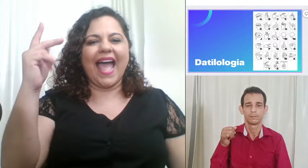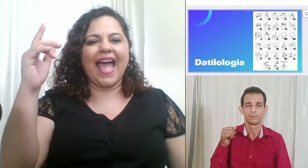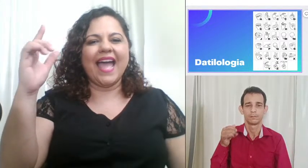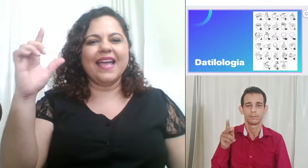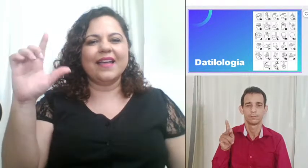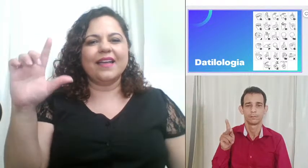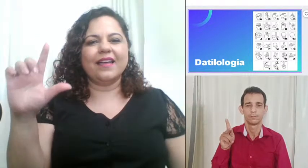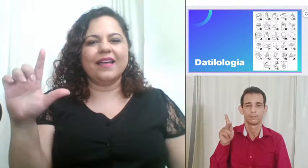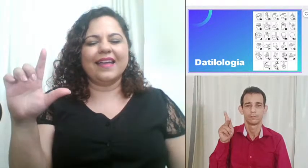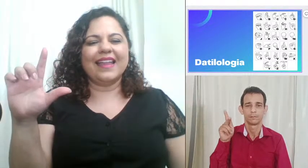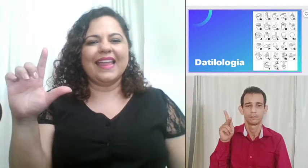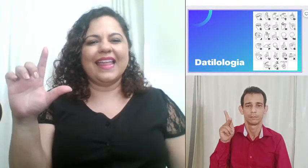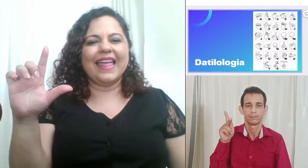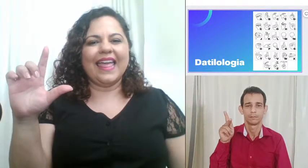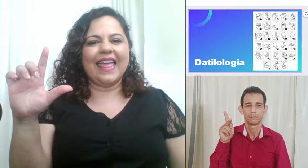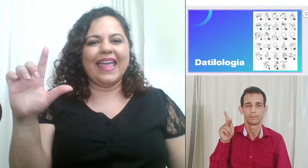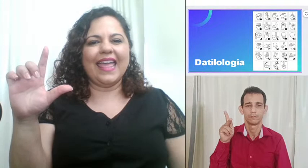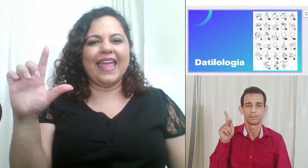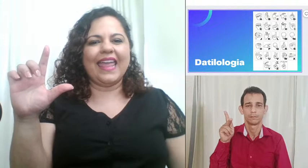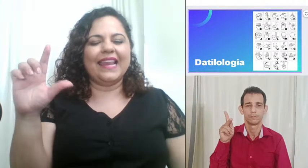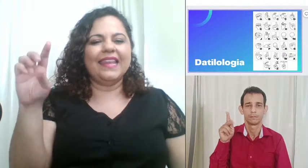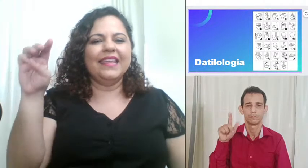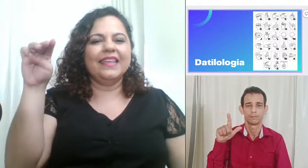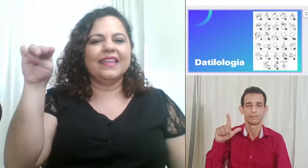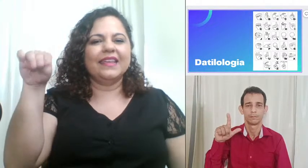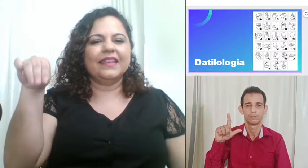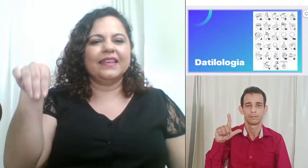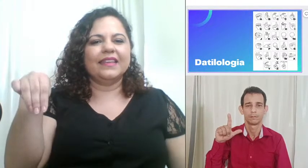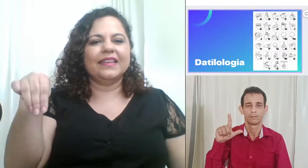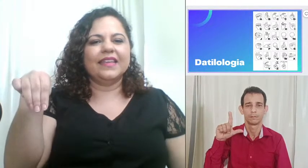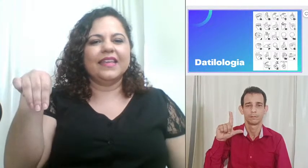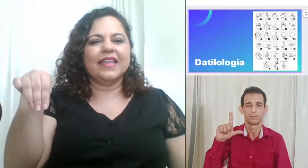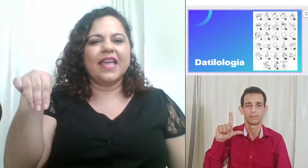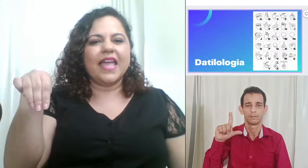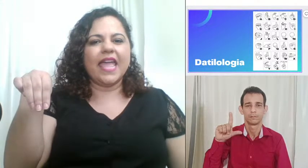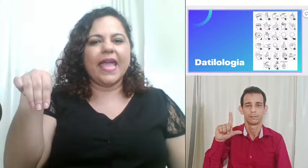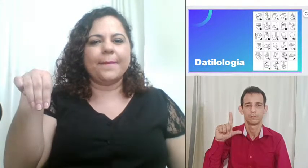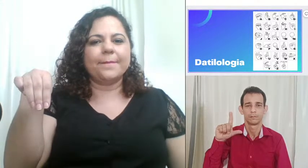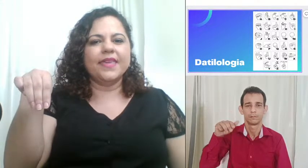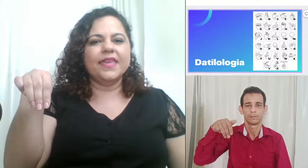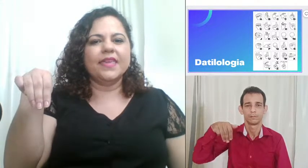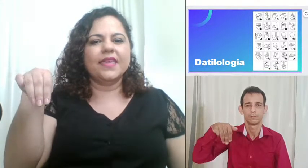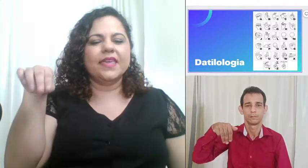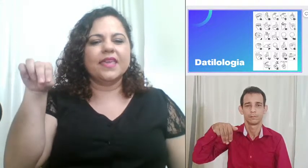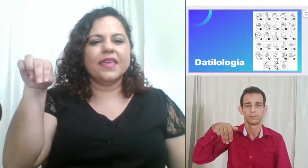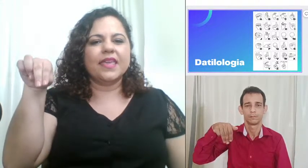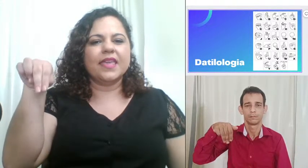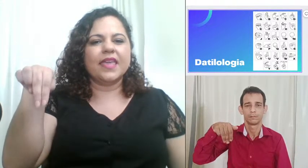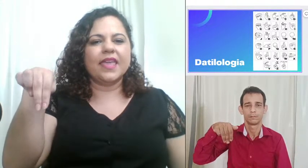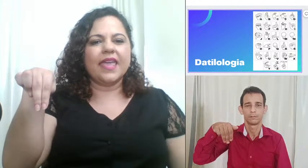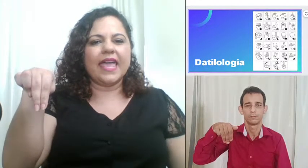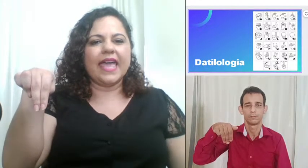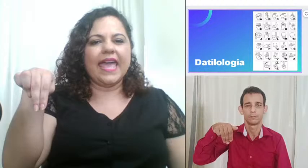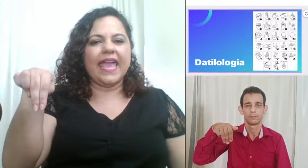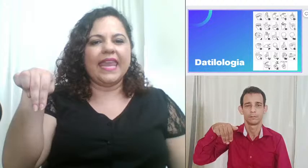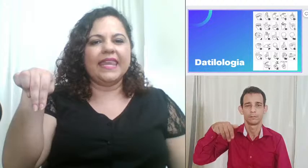L M N